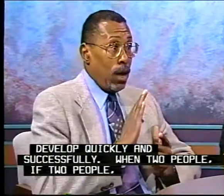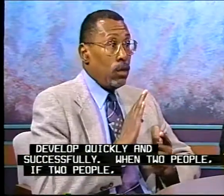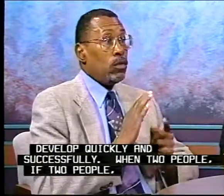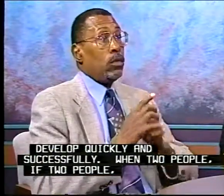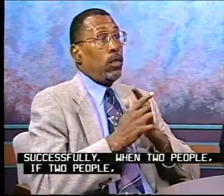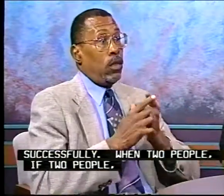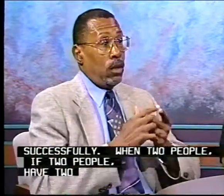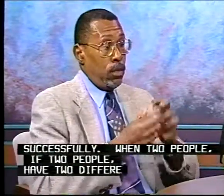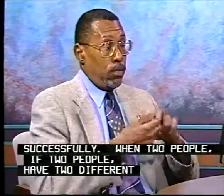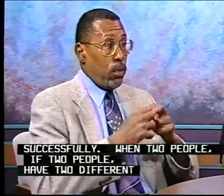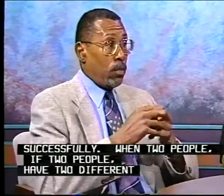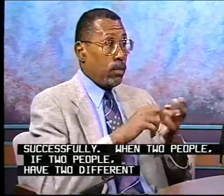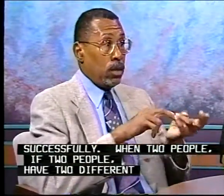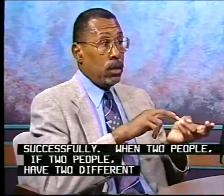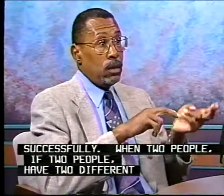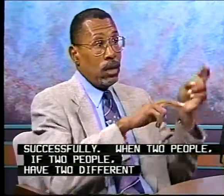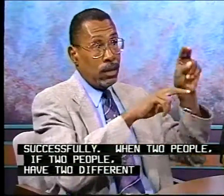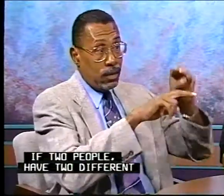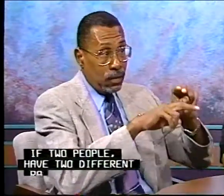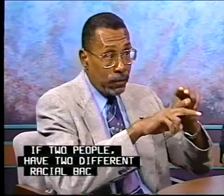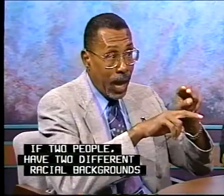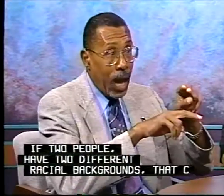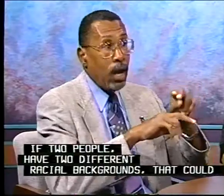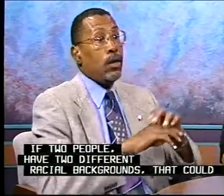have two different different racial backgrounds that could increase